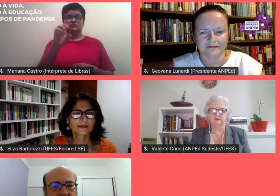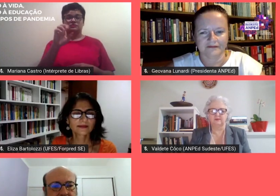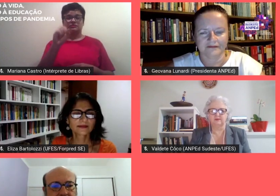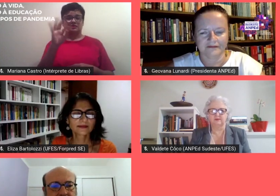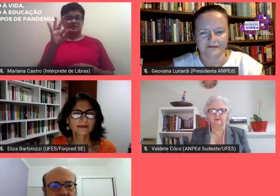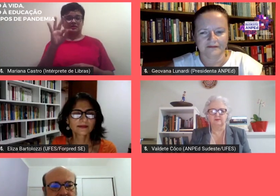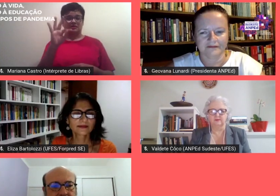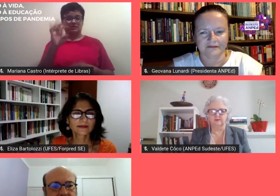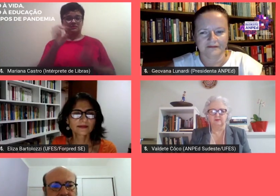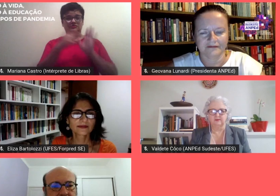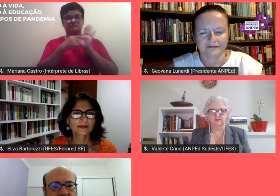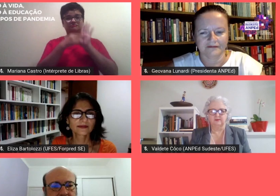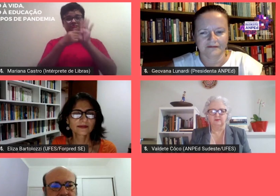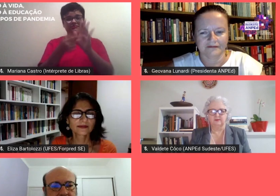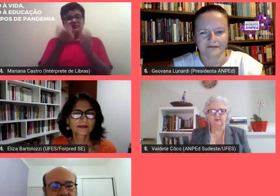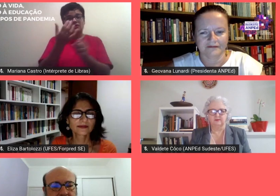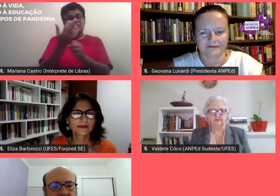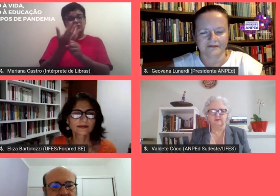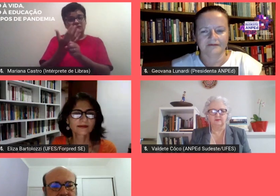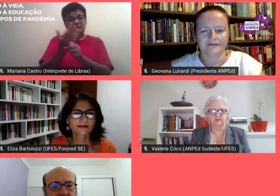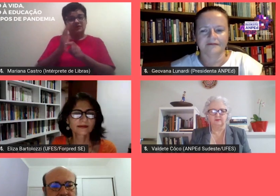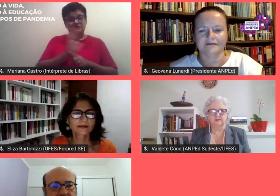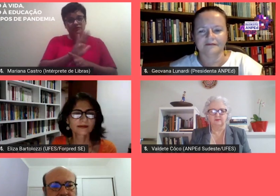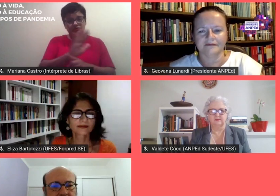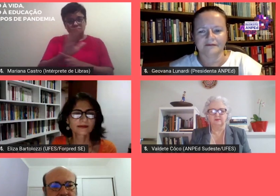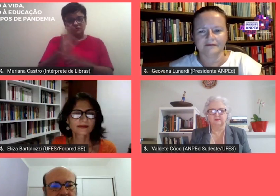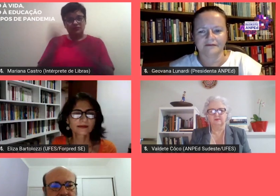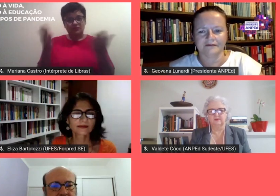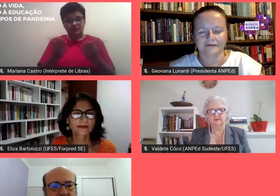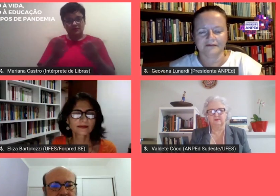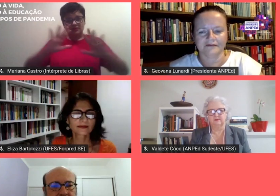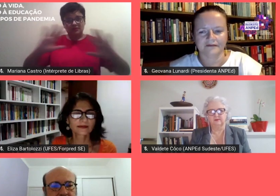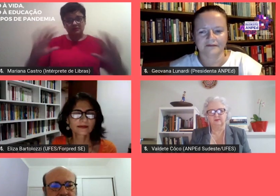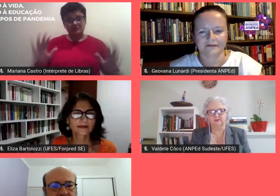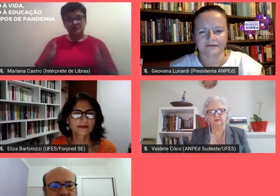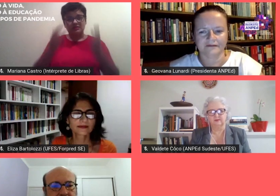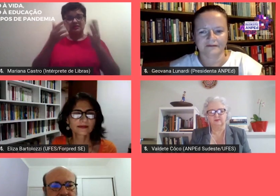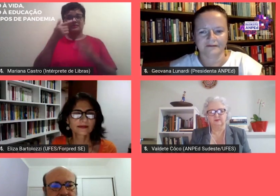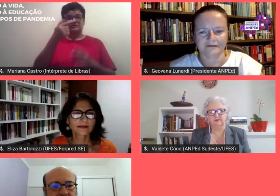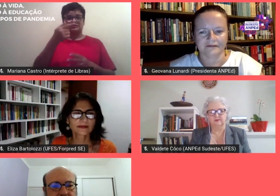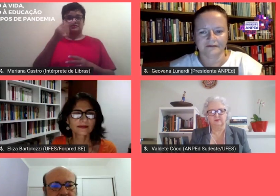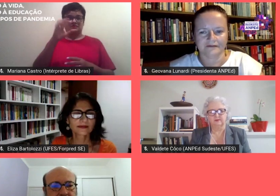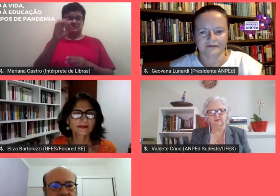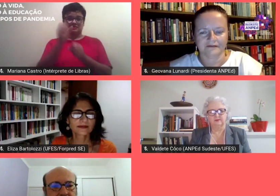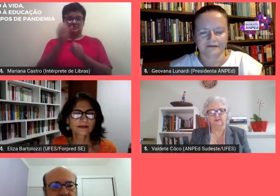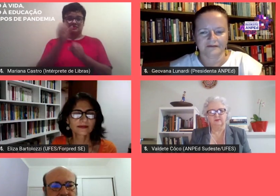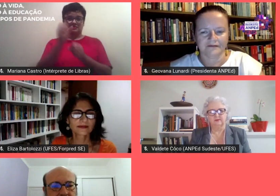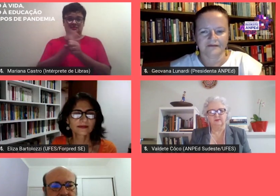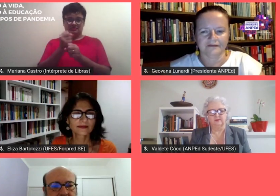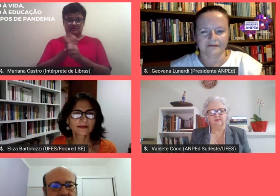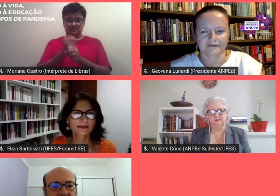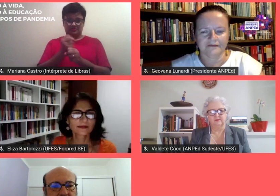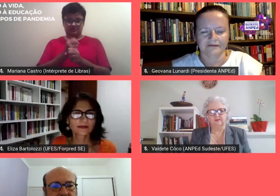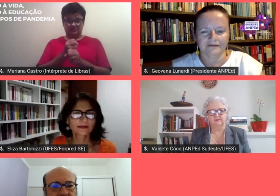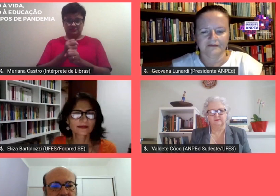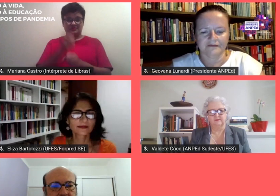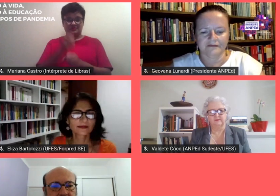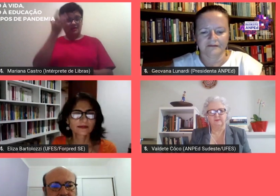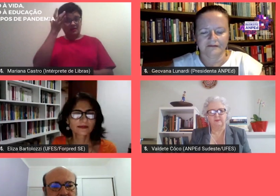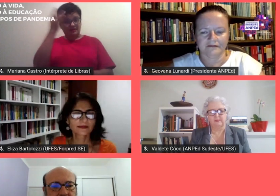UERJ que tanto colaborou com o nosso evento celebra seus 70 anos amanhã